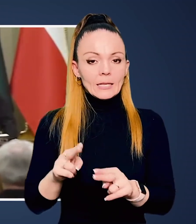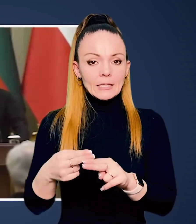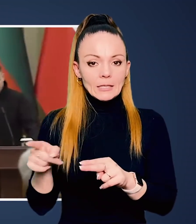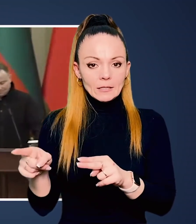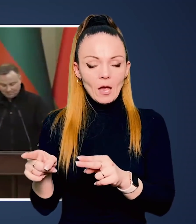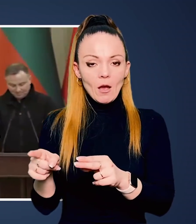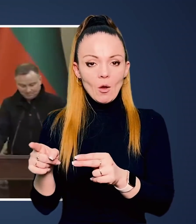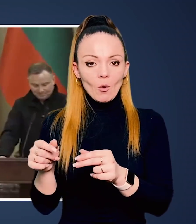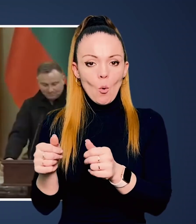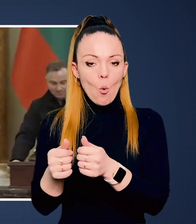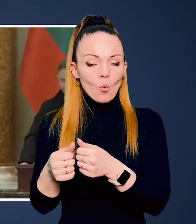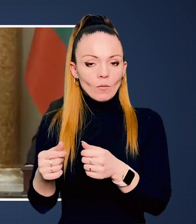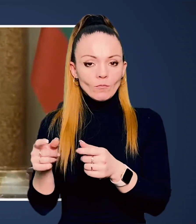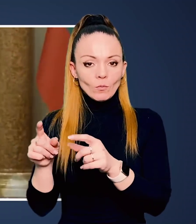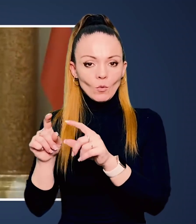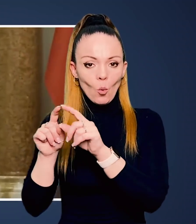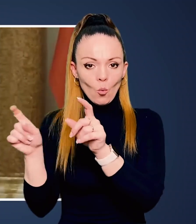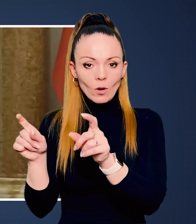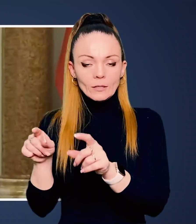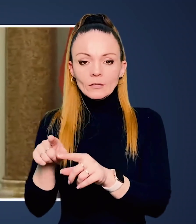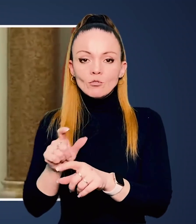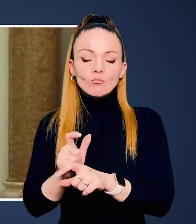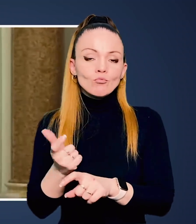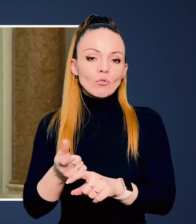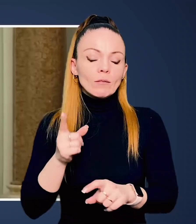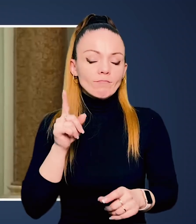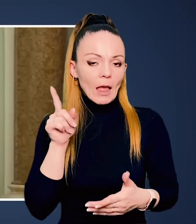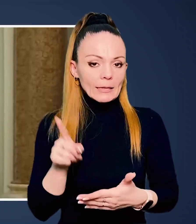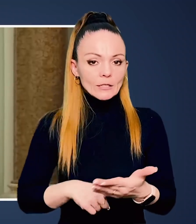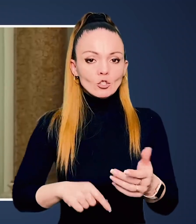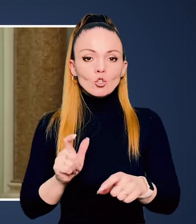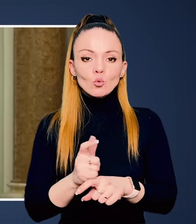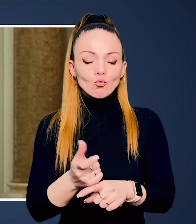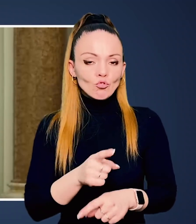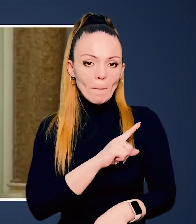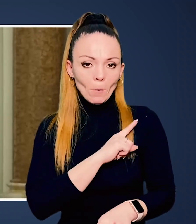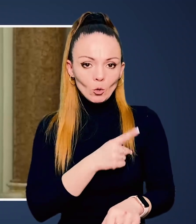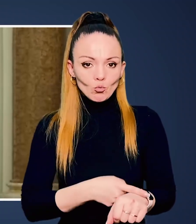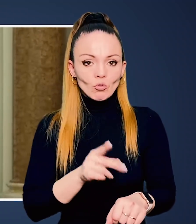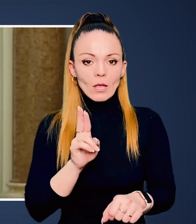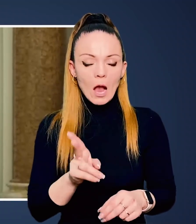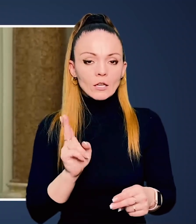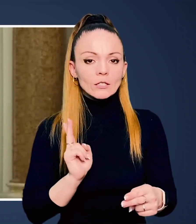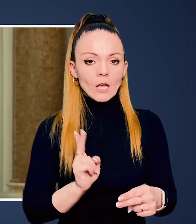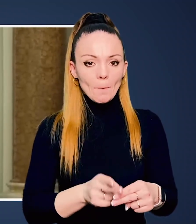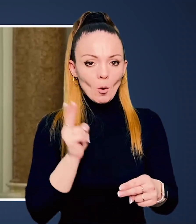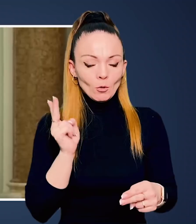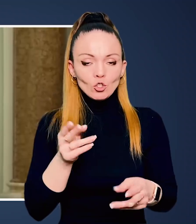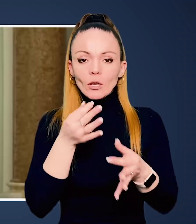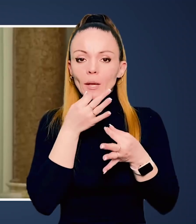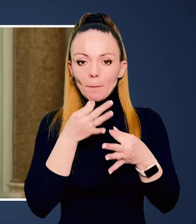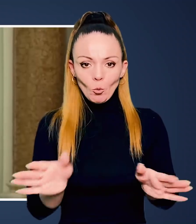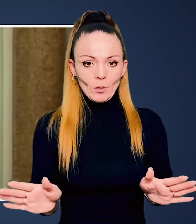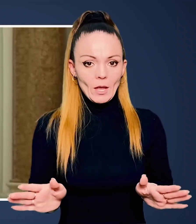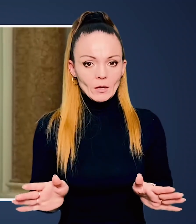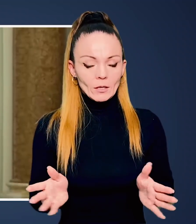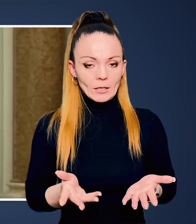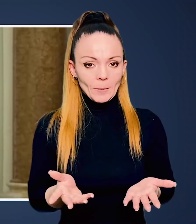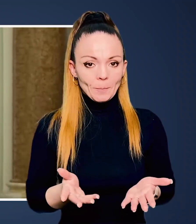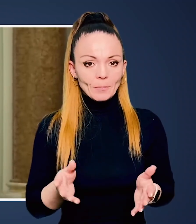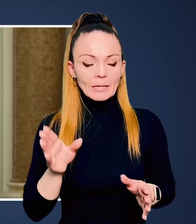НАТО, і мені здається, що ця організація найнадійніша, найпотужніша, як